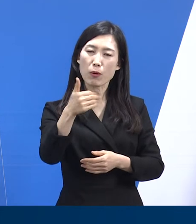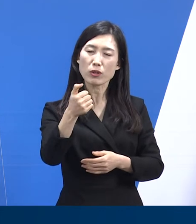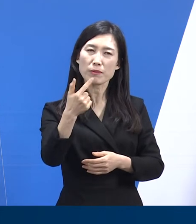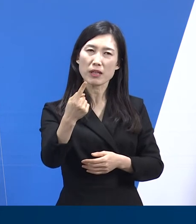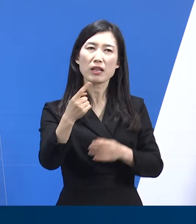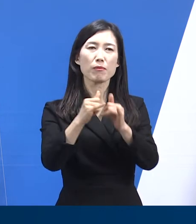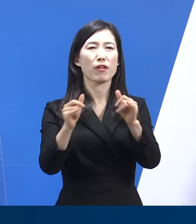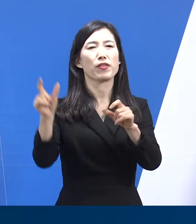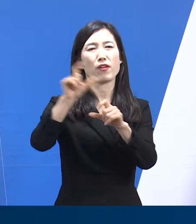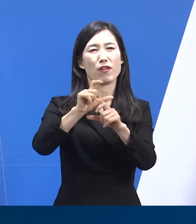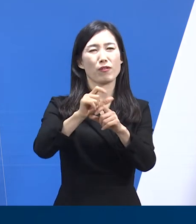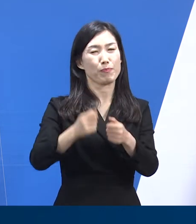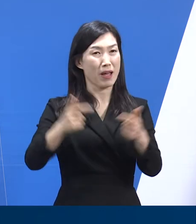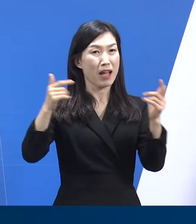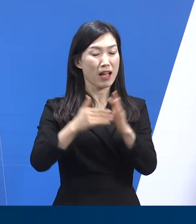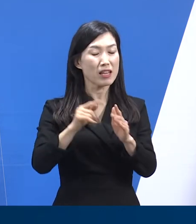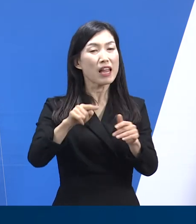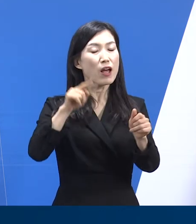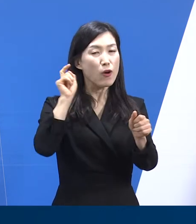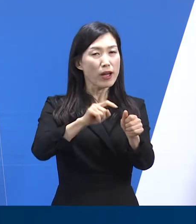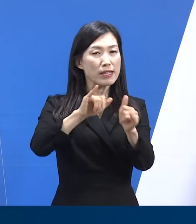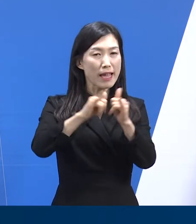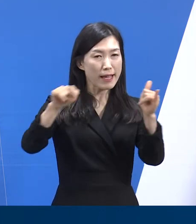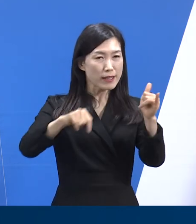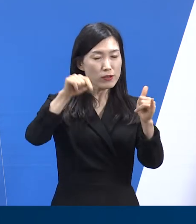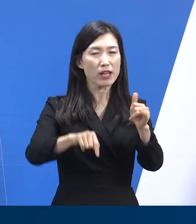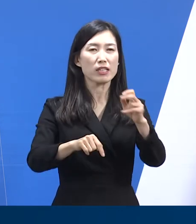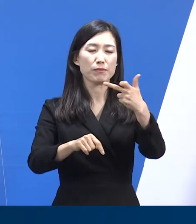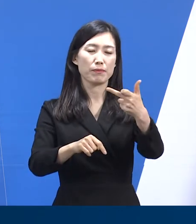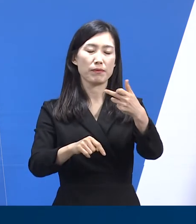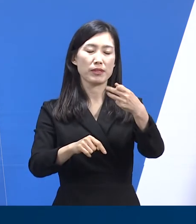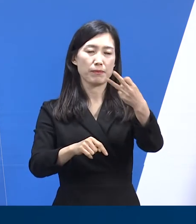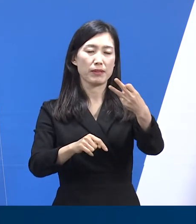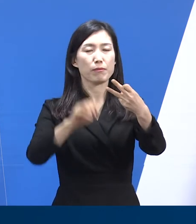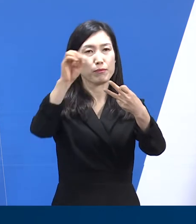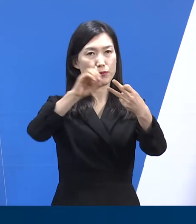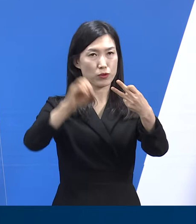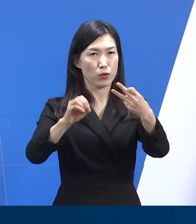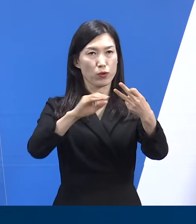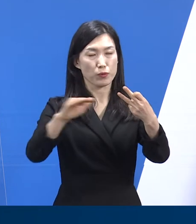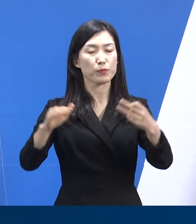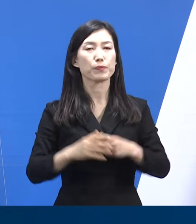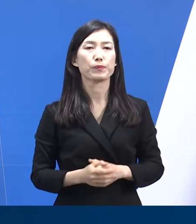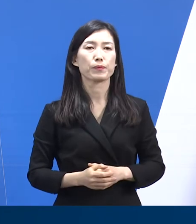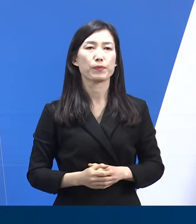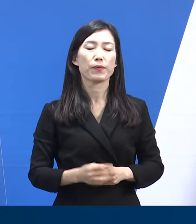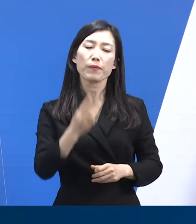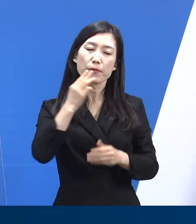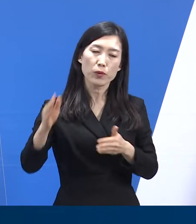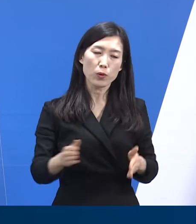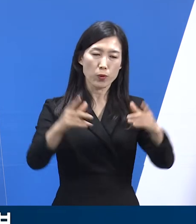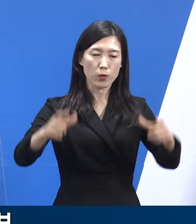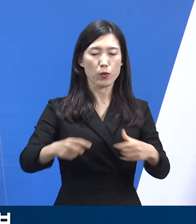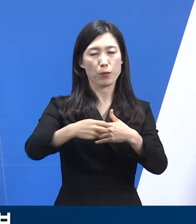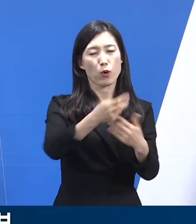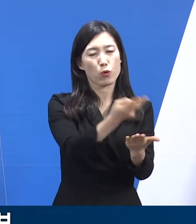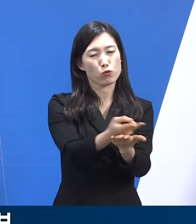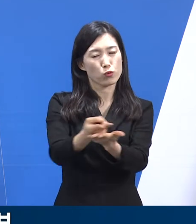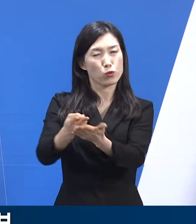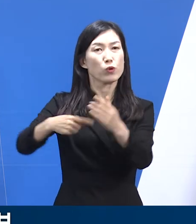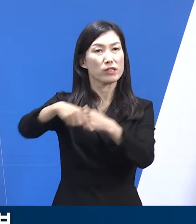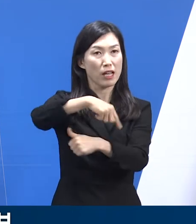증가했습니다. 전체 확진자 중 13% 수준입니다. 다음은 경기도 코로나19 병상 운영 현황에 대하여